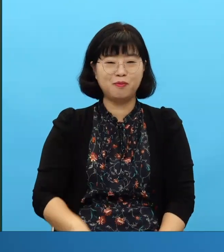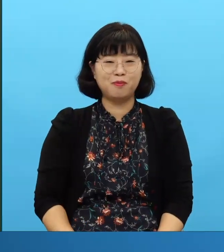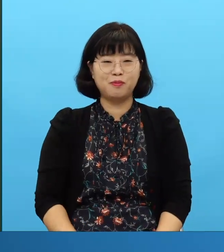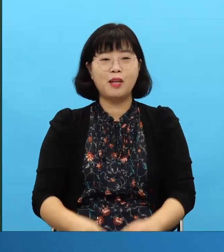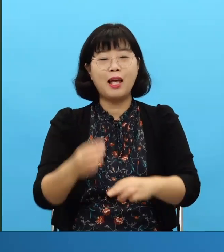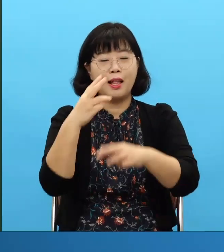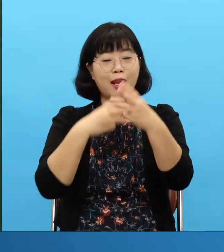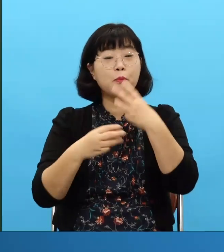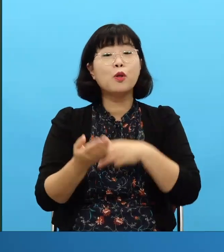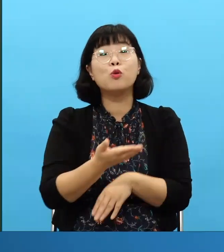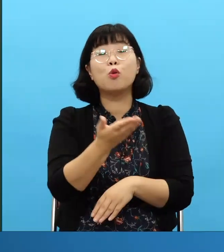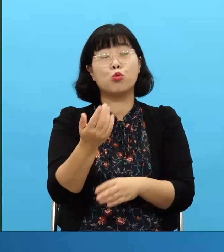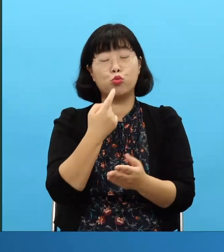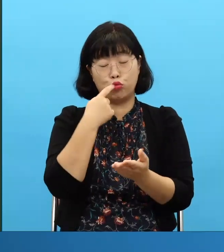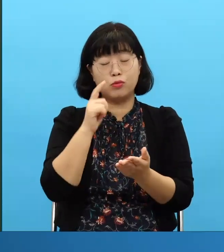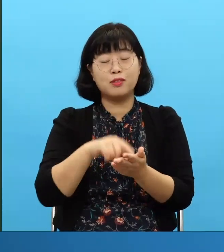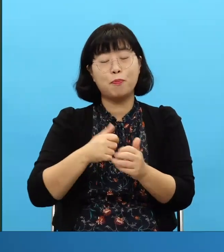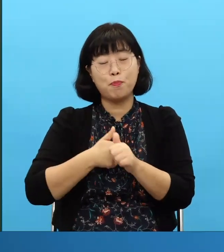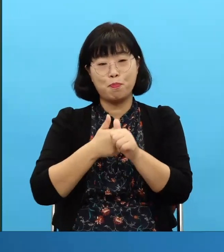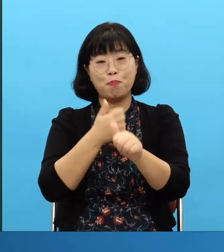es algo que muy simplemente pueden hacer los romanes cuando